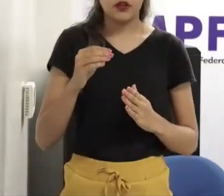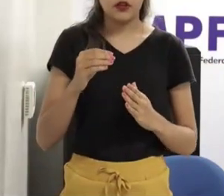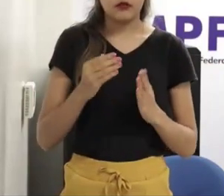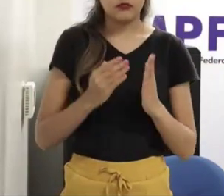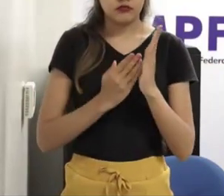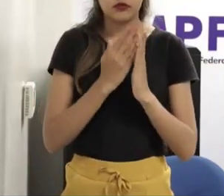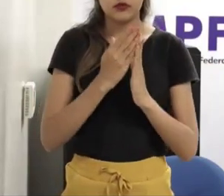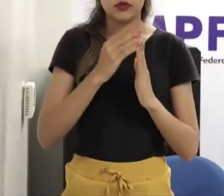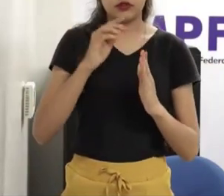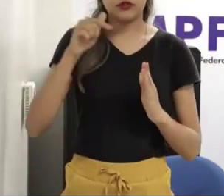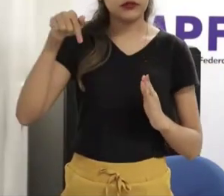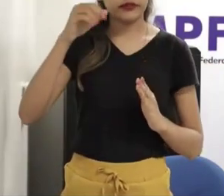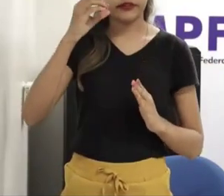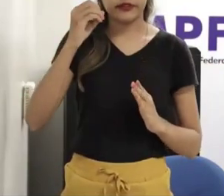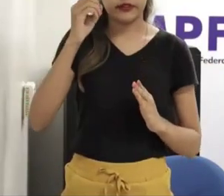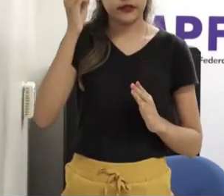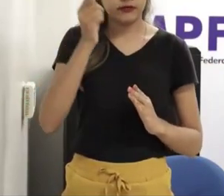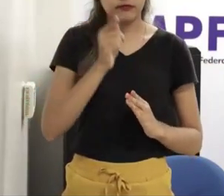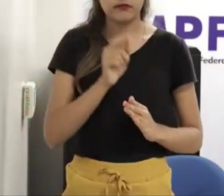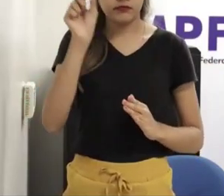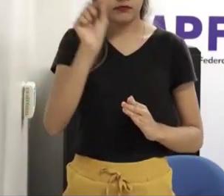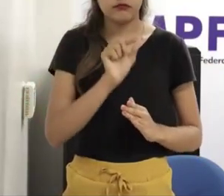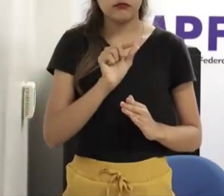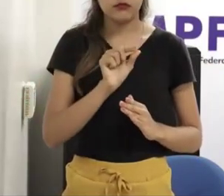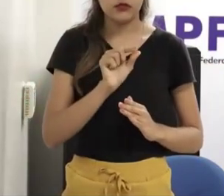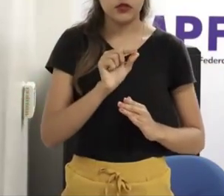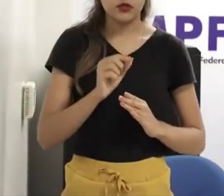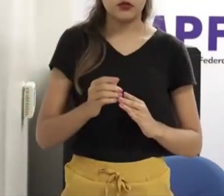70%, a maioria seria desconhecidos. Mas vamos lá.